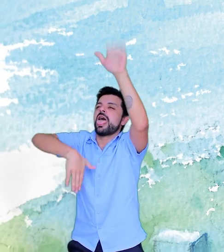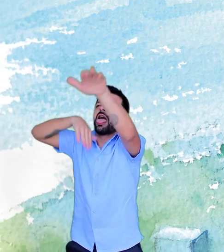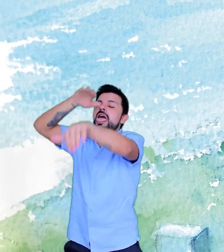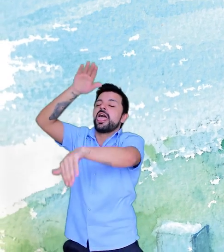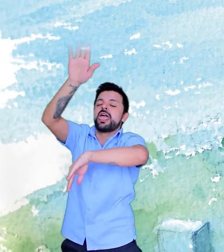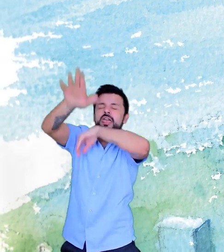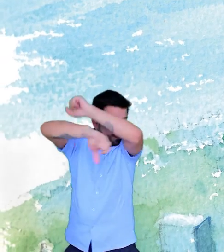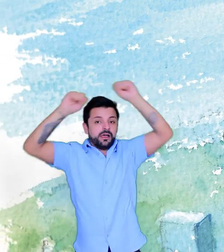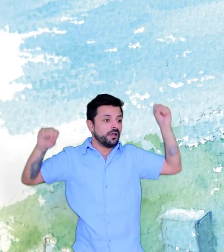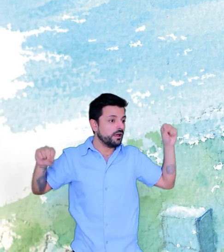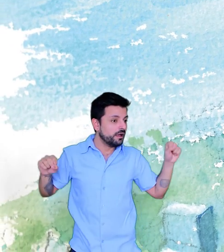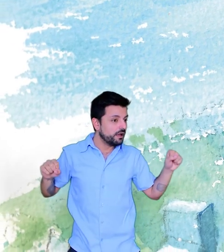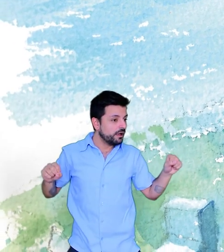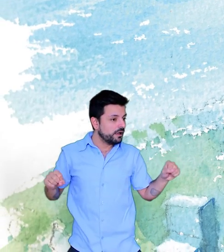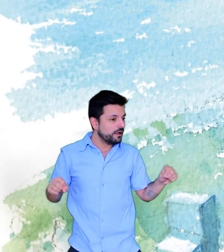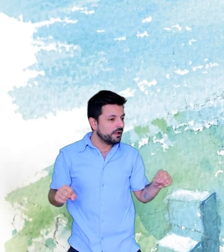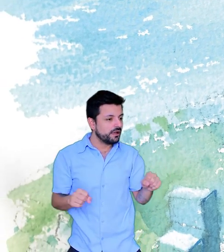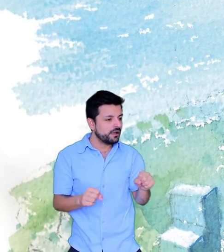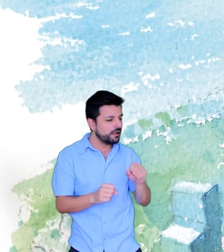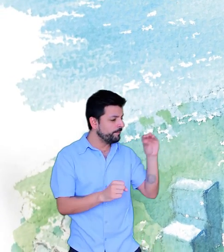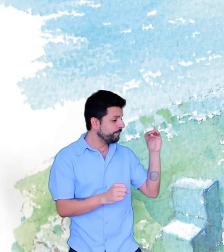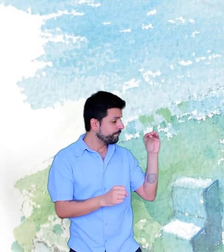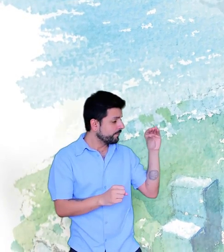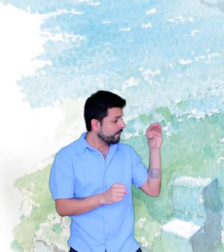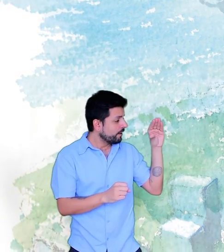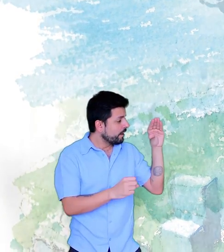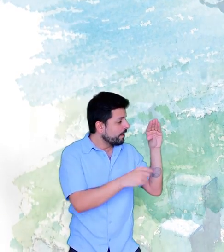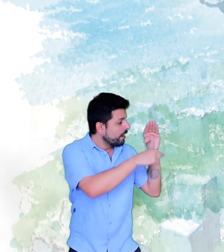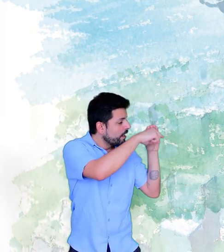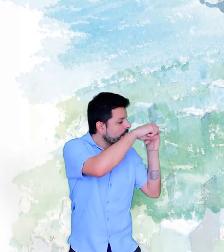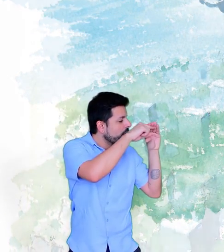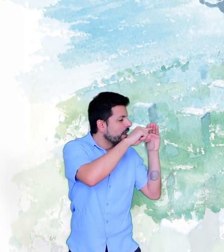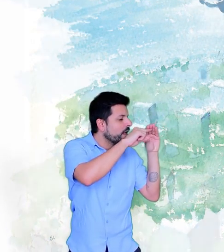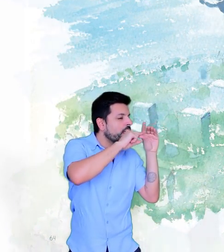No céu da boca Um gosto de estrelas